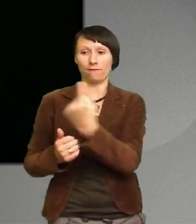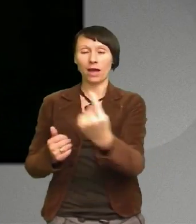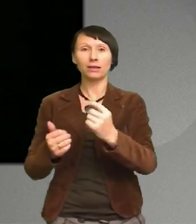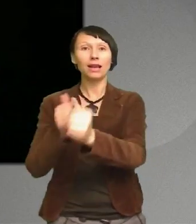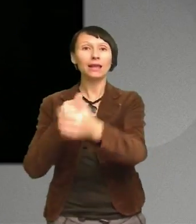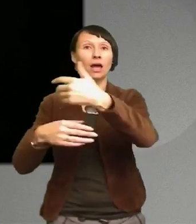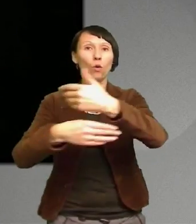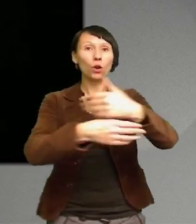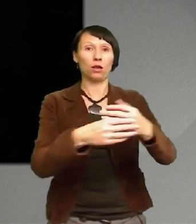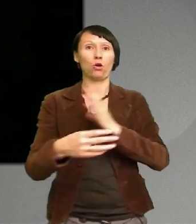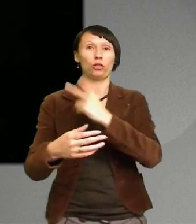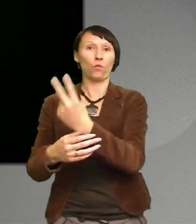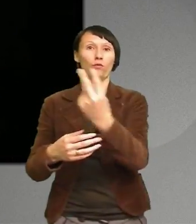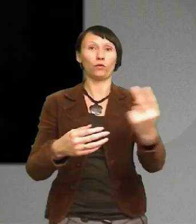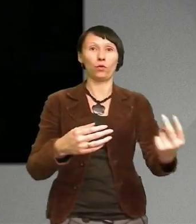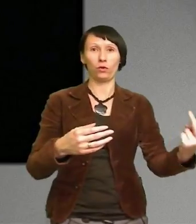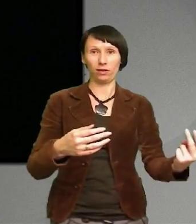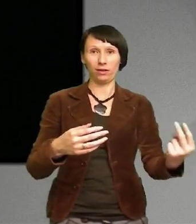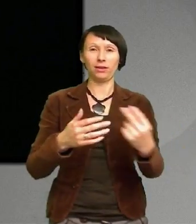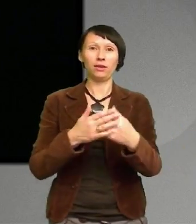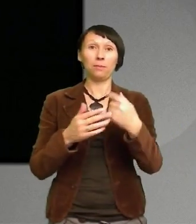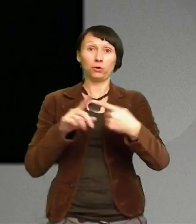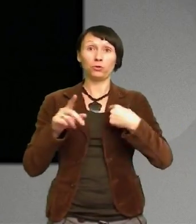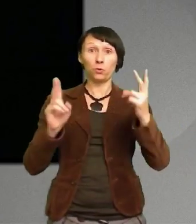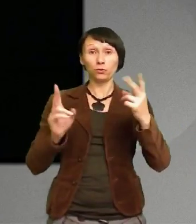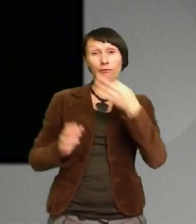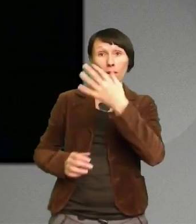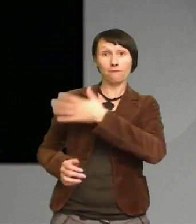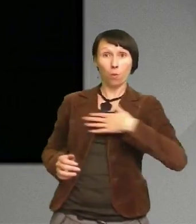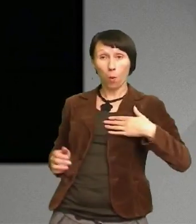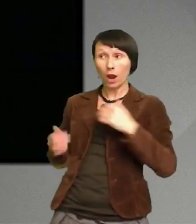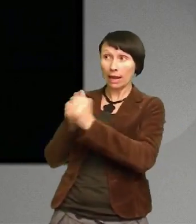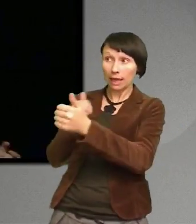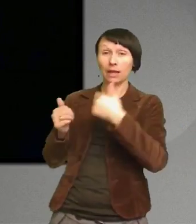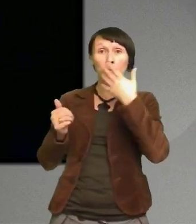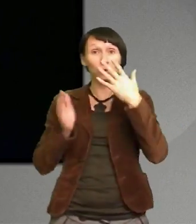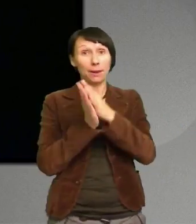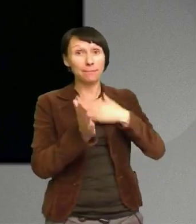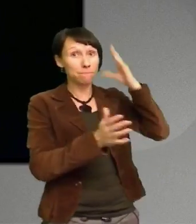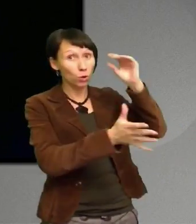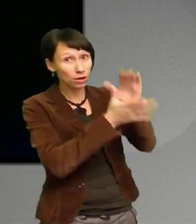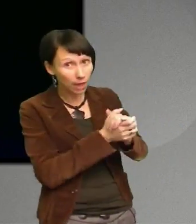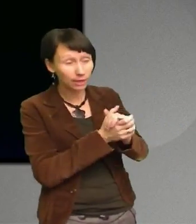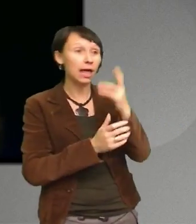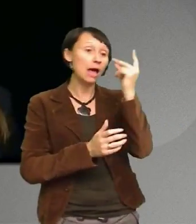Och dessutom så frågade jag våra ledare Jag pratade med min pojkvän Andra personer i teamet En mentor från en